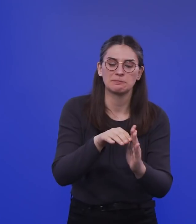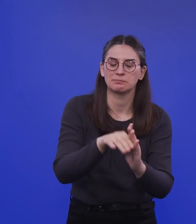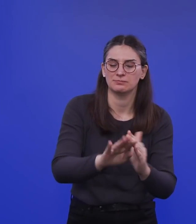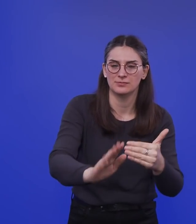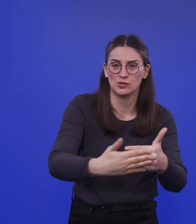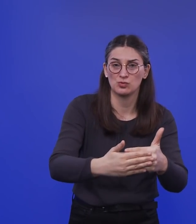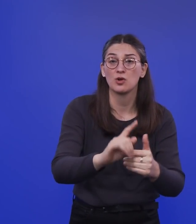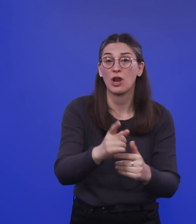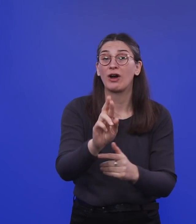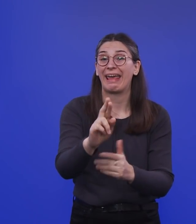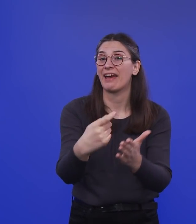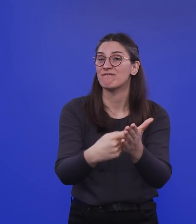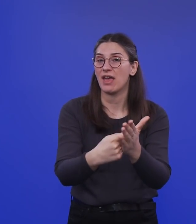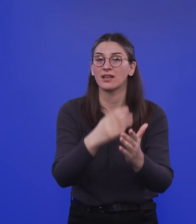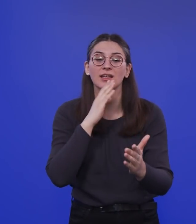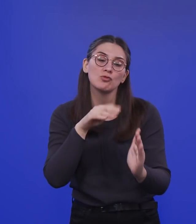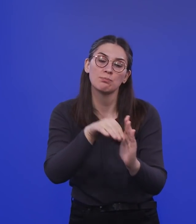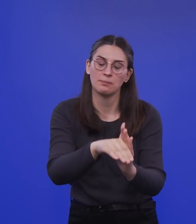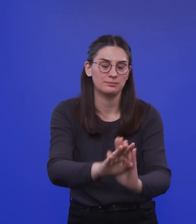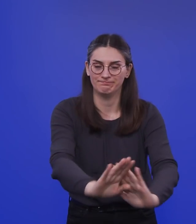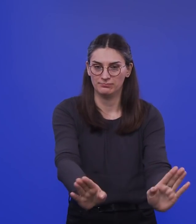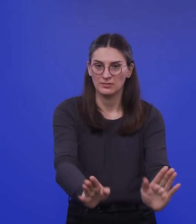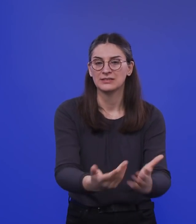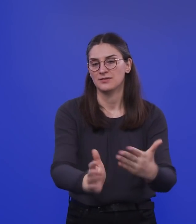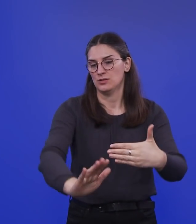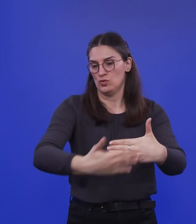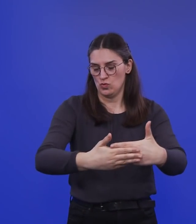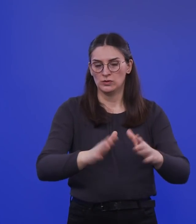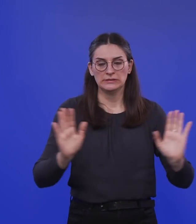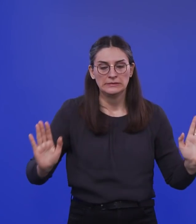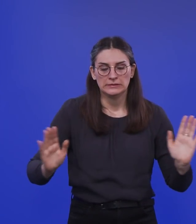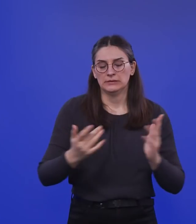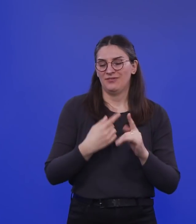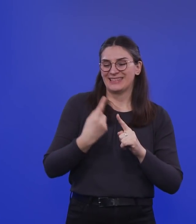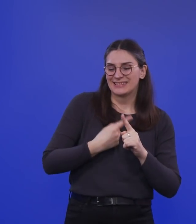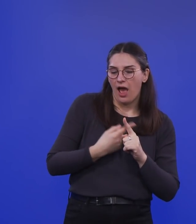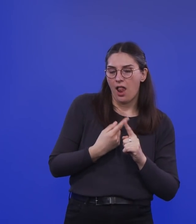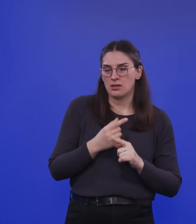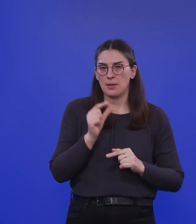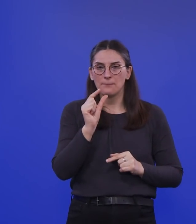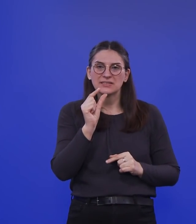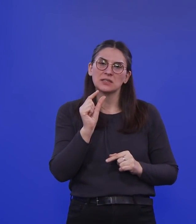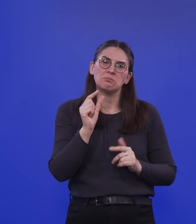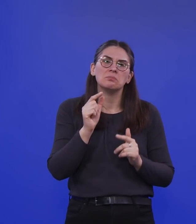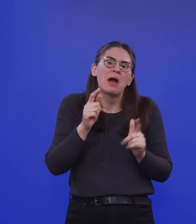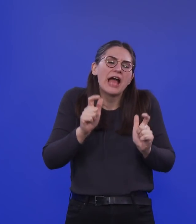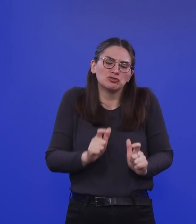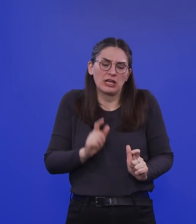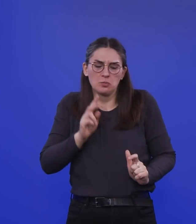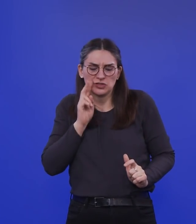-Wert nicht ausreichend gesunken ist damals. Und deswegen ist es mit etwas Einschränkung hier verbunden. Aber eigentlich sind die Zahlen